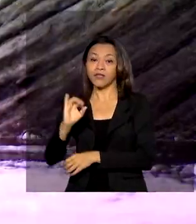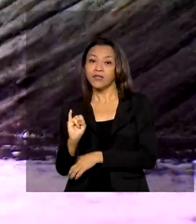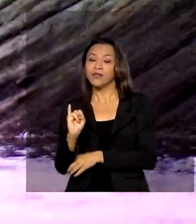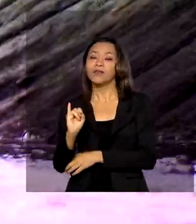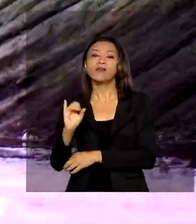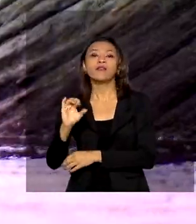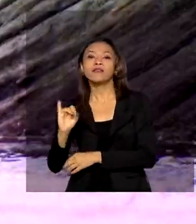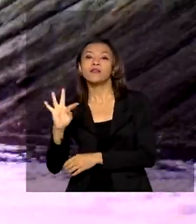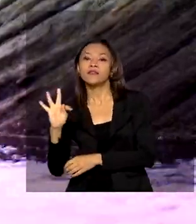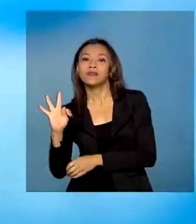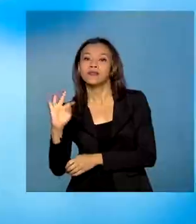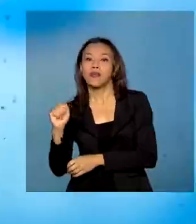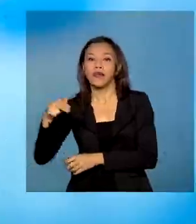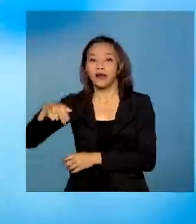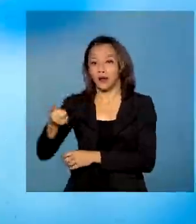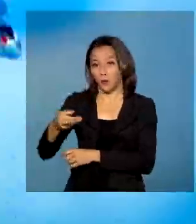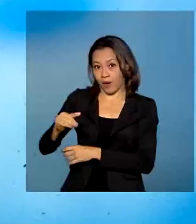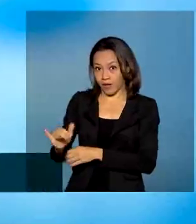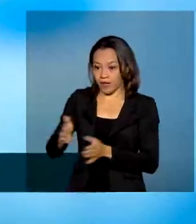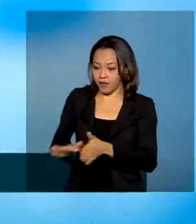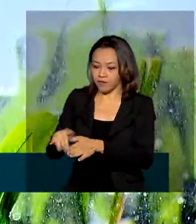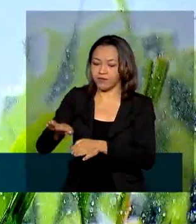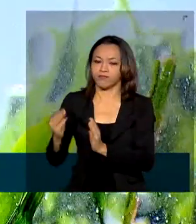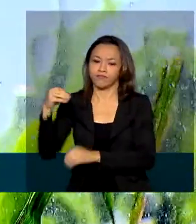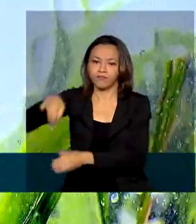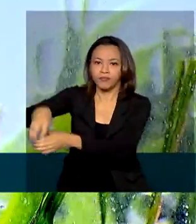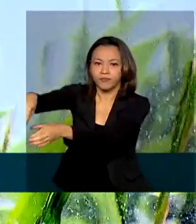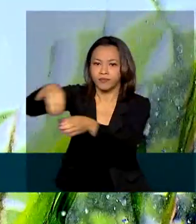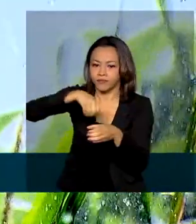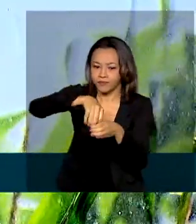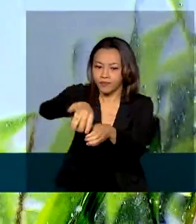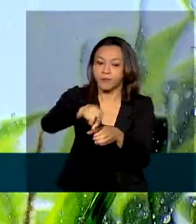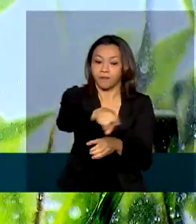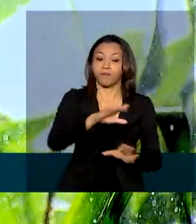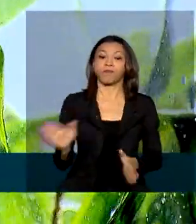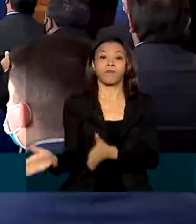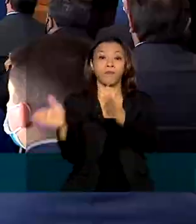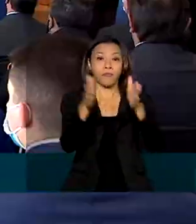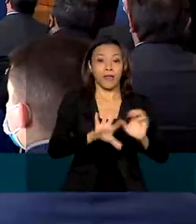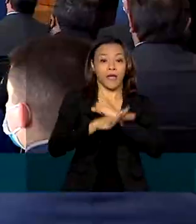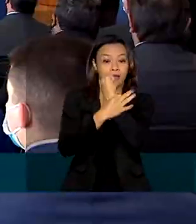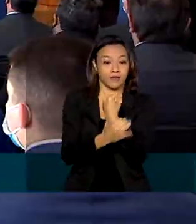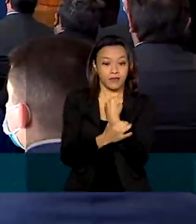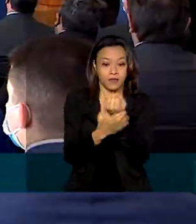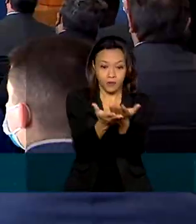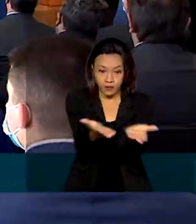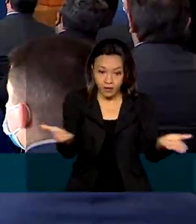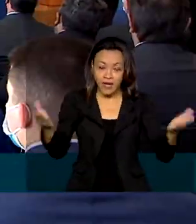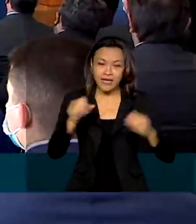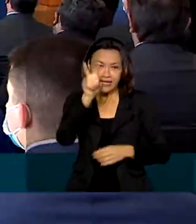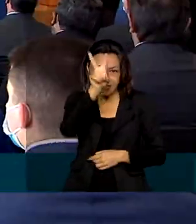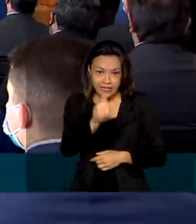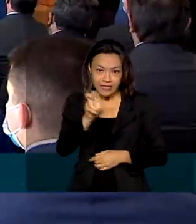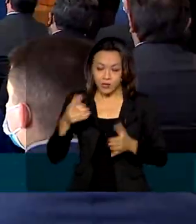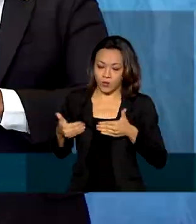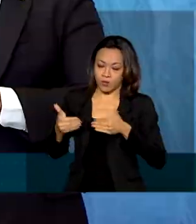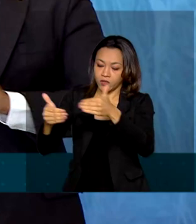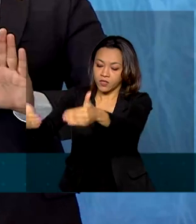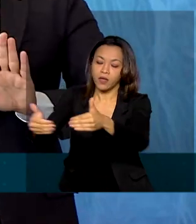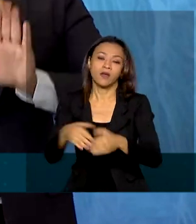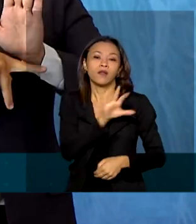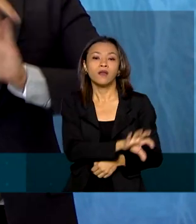Garantir a qualidade da água disponível para consumo e para o setor produtivo. Cinco ministérios, estados e